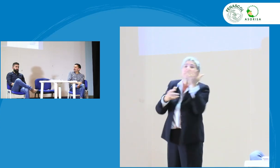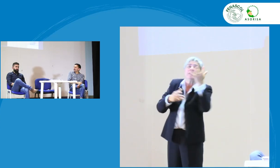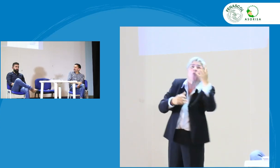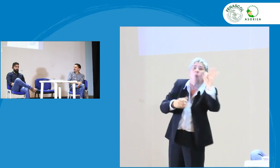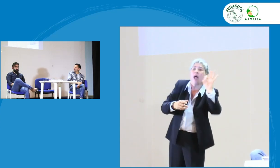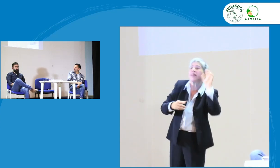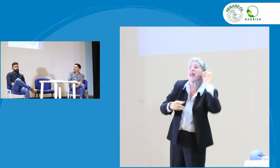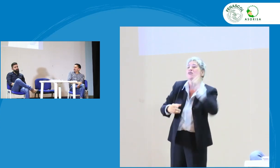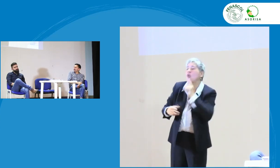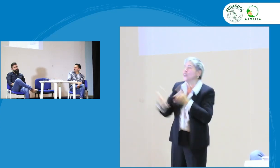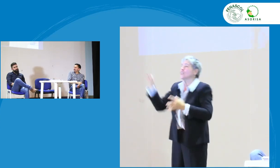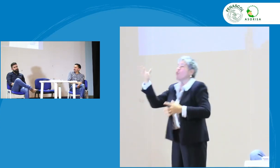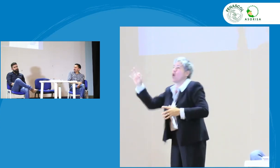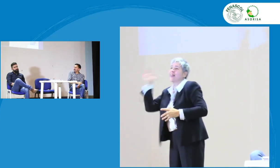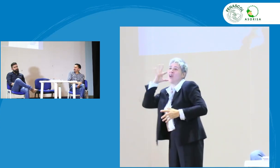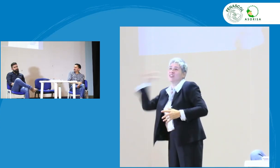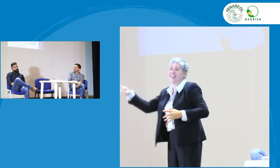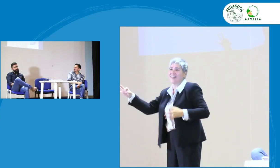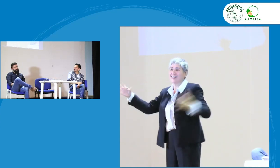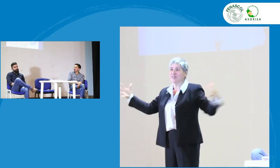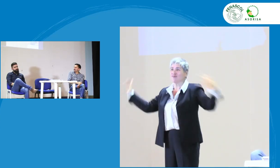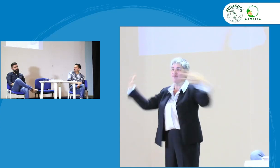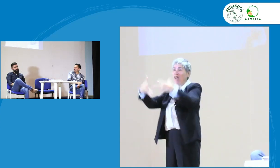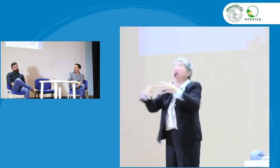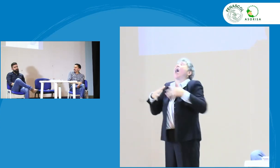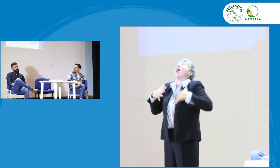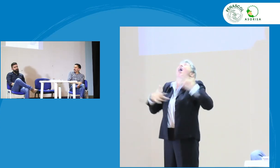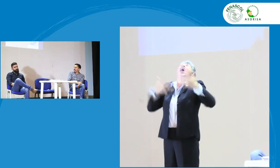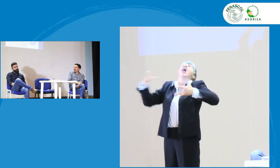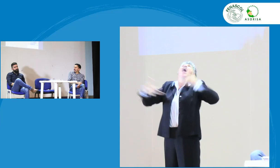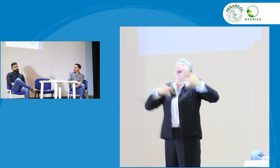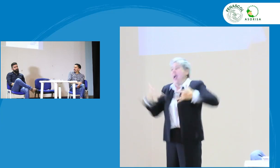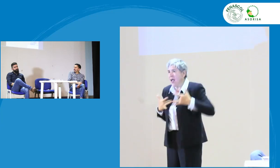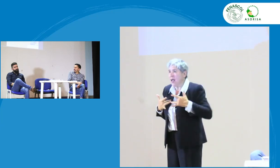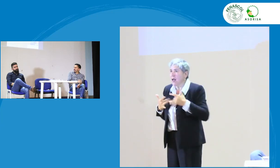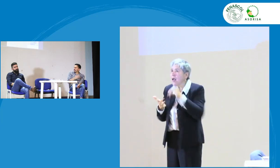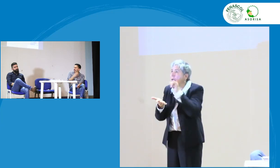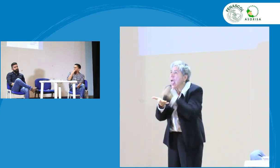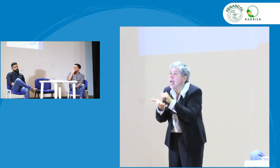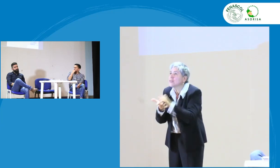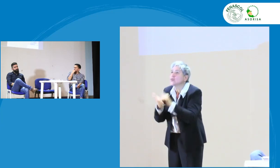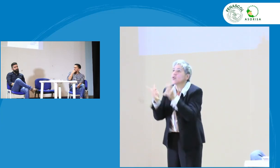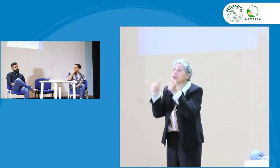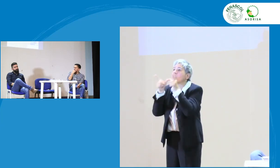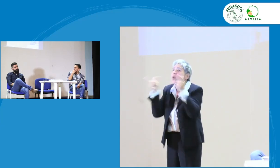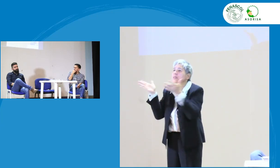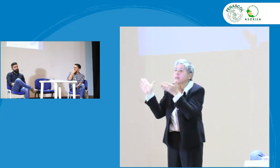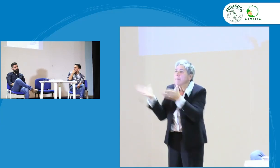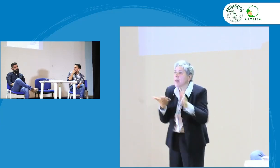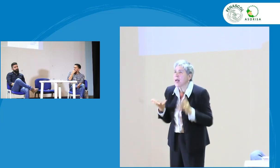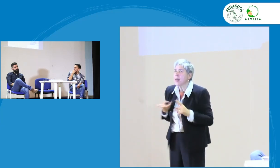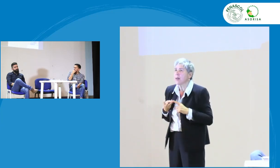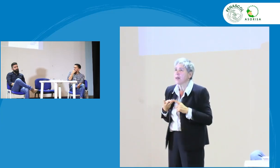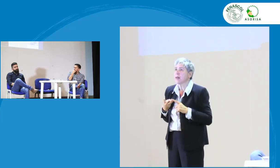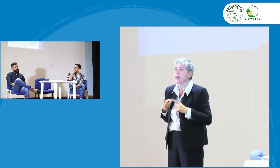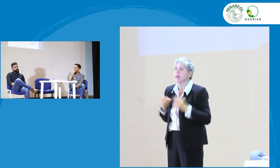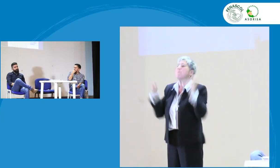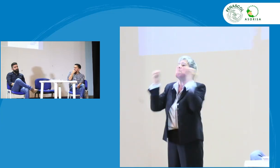digamos que eran cincuenta personas sordas cincuenta personas oyentes y para nosotros era de gran emoción eso es planeación